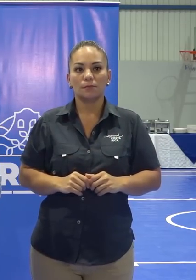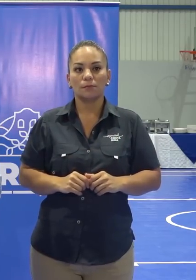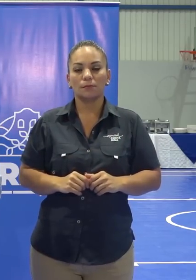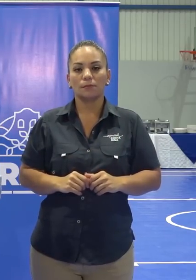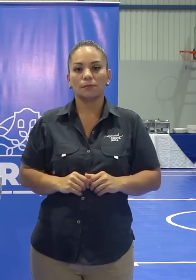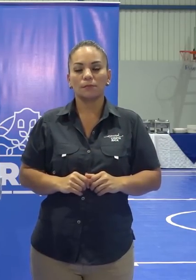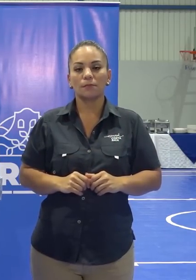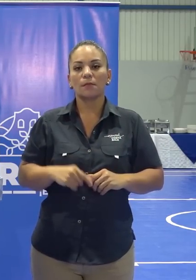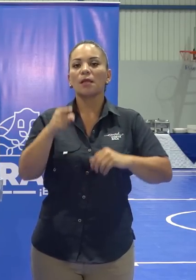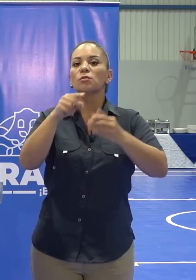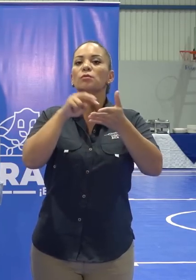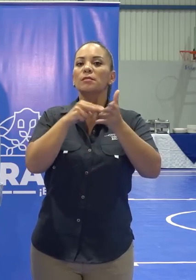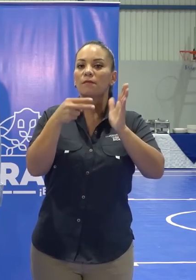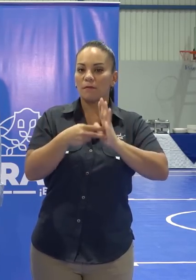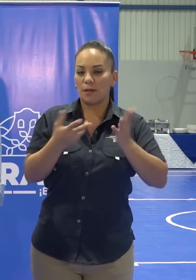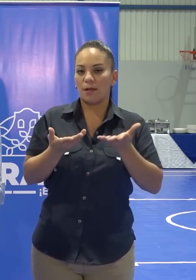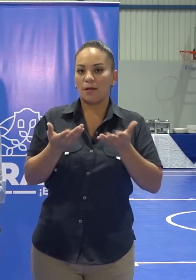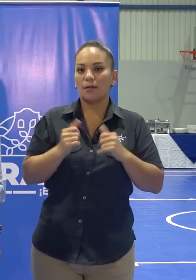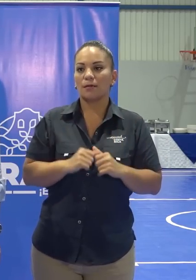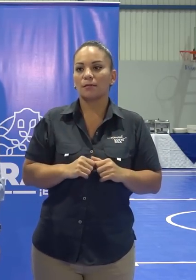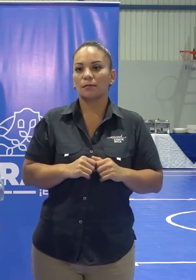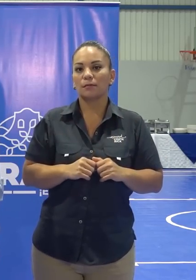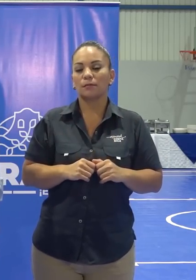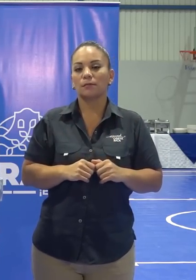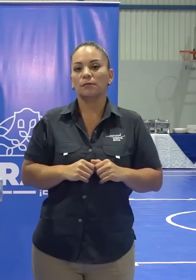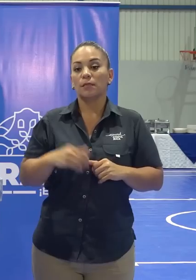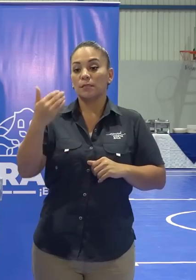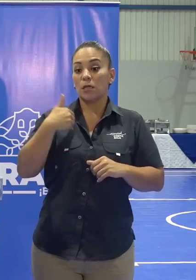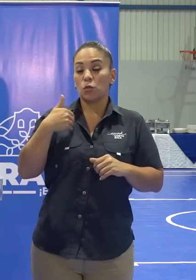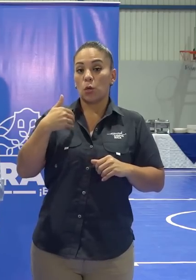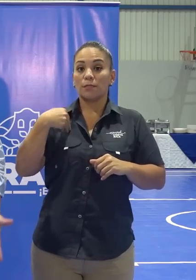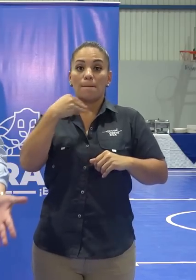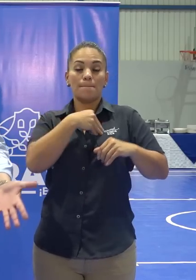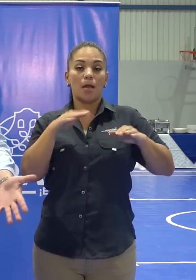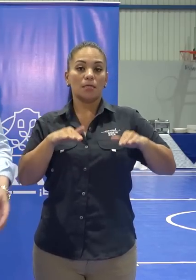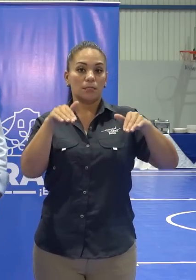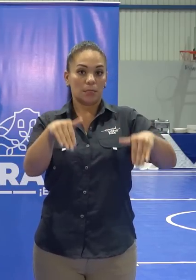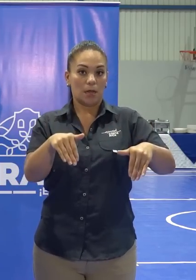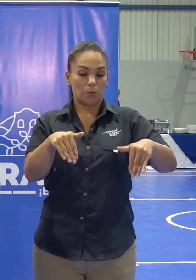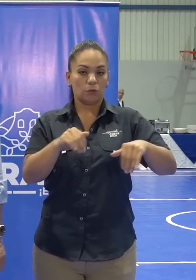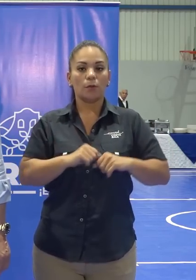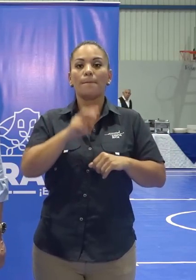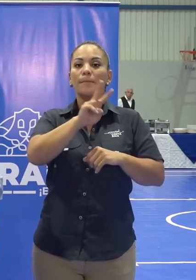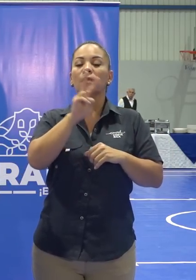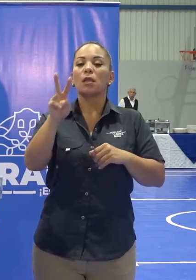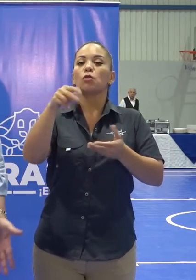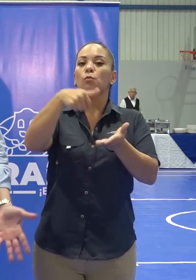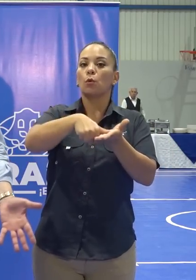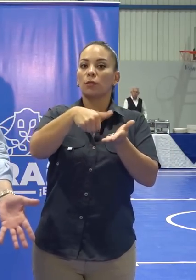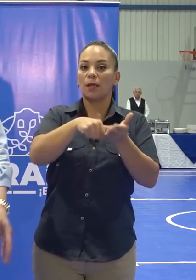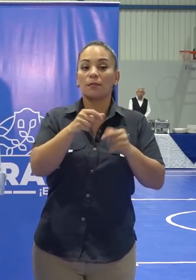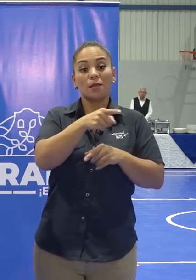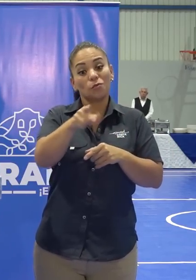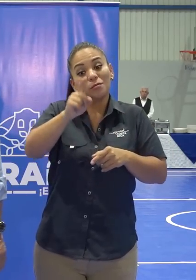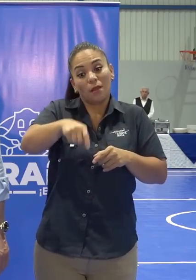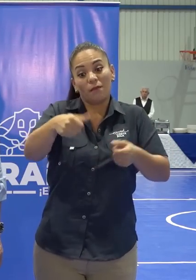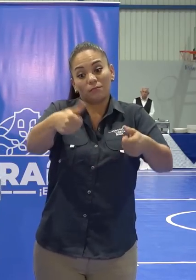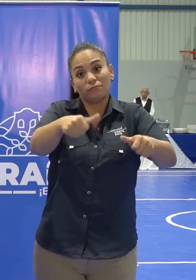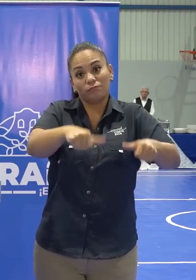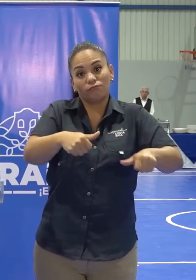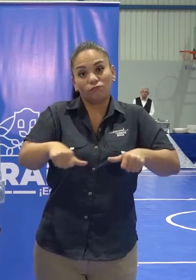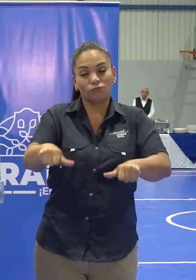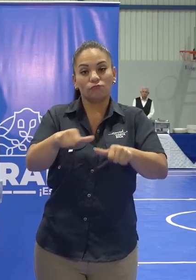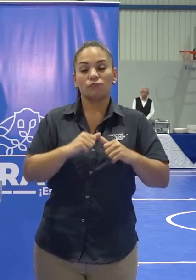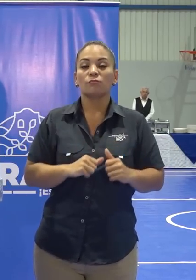significa que los señores magistrados, los 22 votantes, tienen que ponerse de acuerdo y